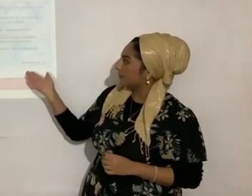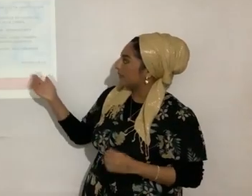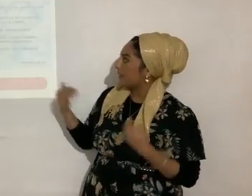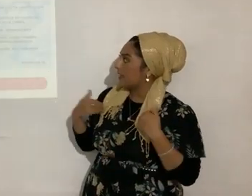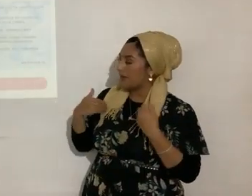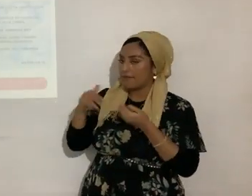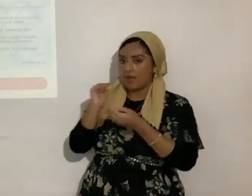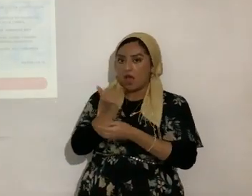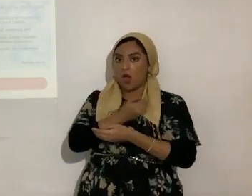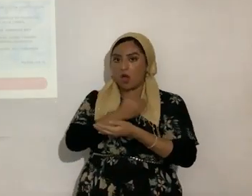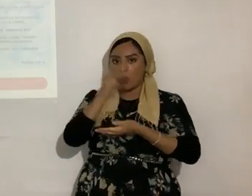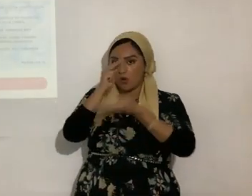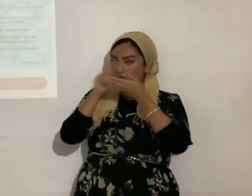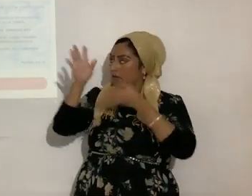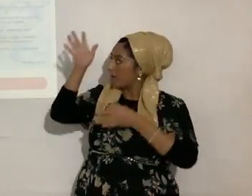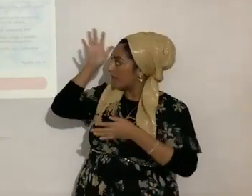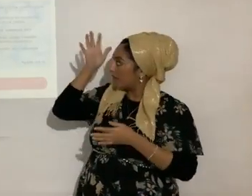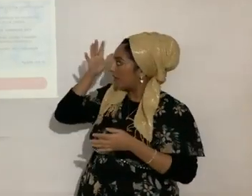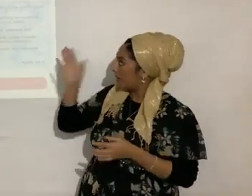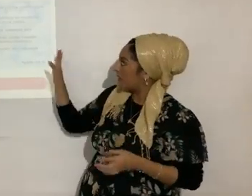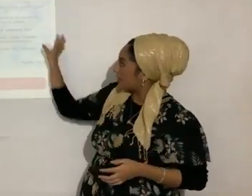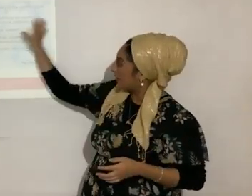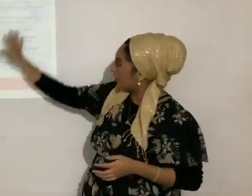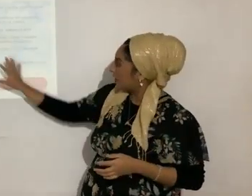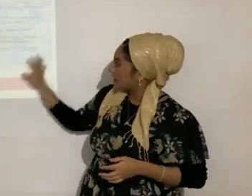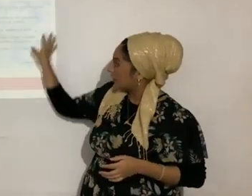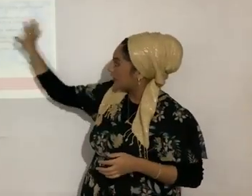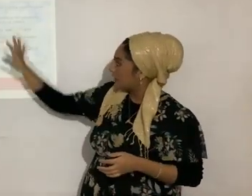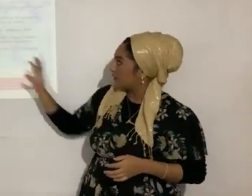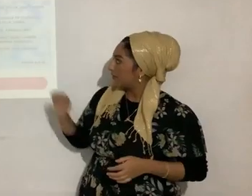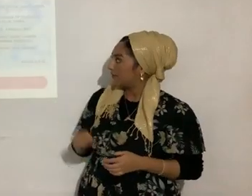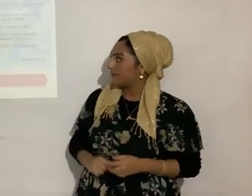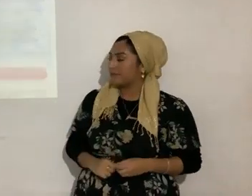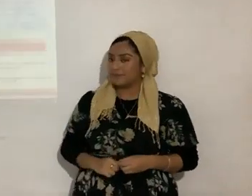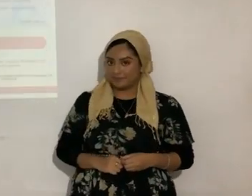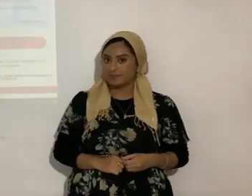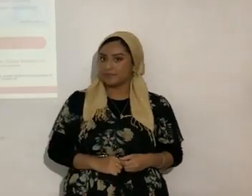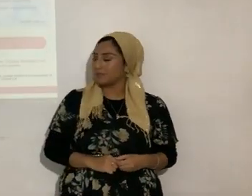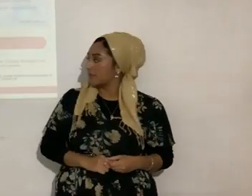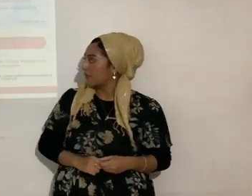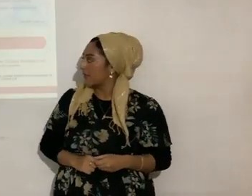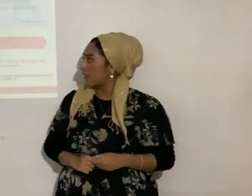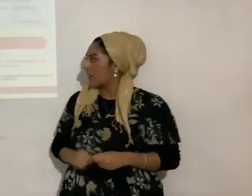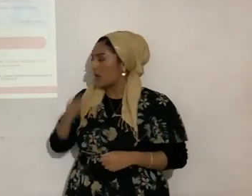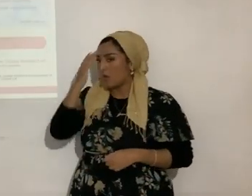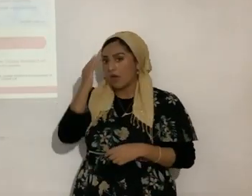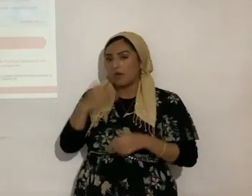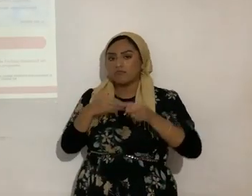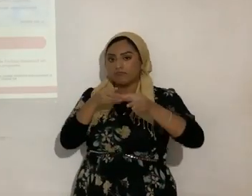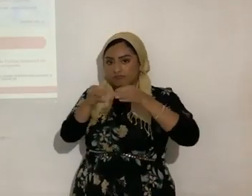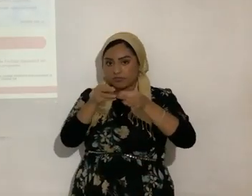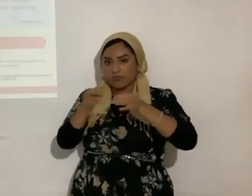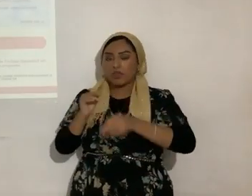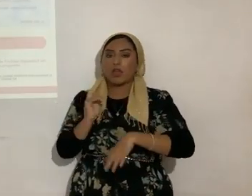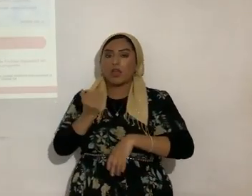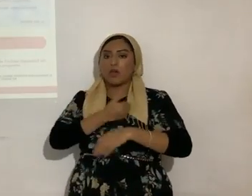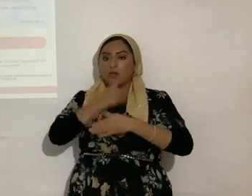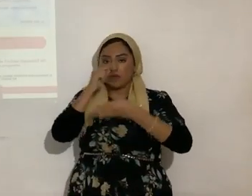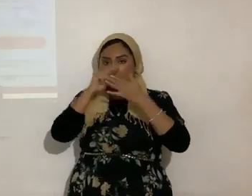Labino, el Padre Nuestro que está en los cielos, ¿de acuerdo? ¿Por qué expliqué el Padre Nuestro? ¿Cómo es?